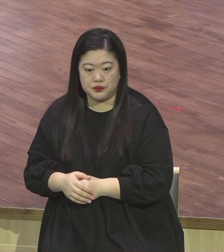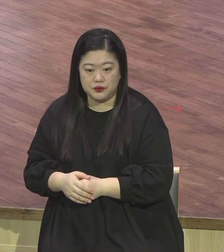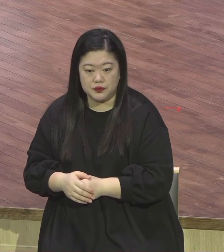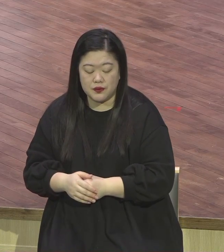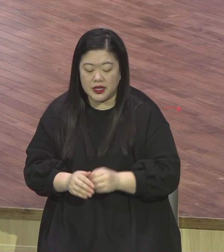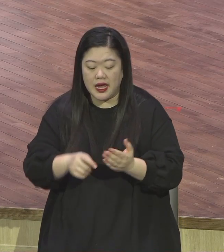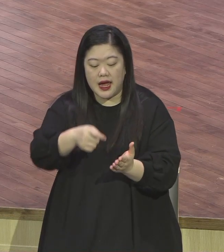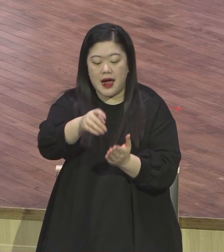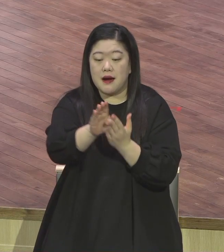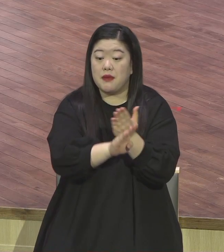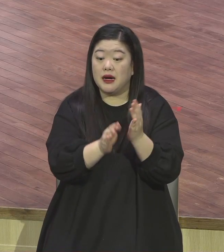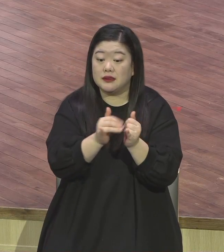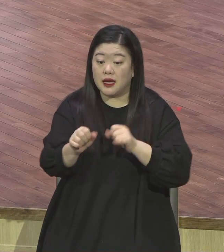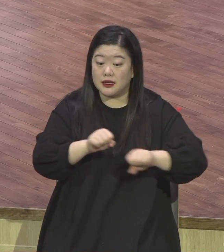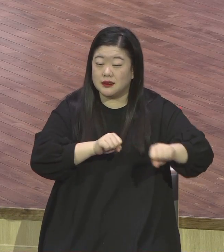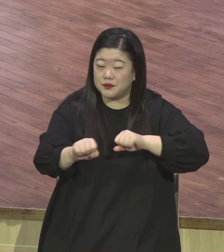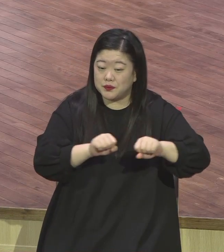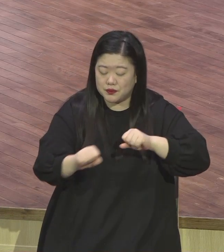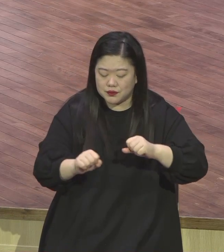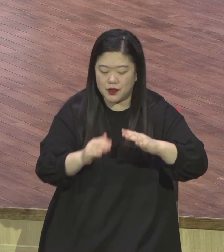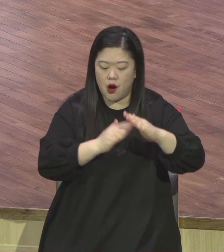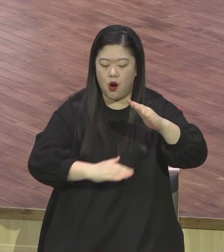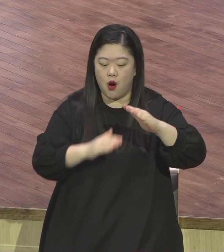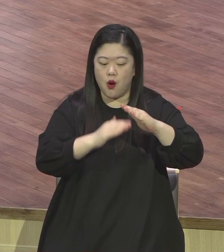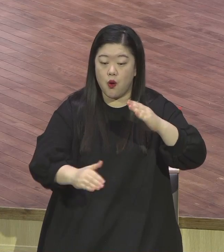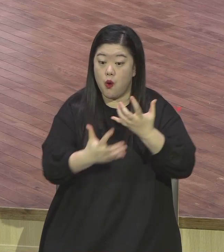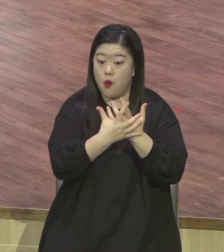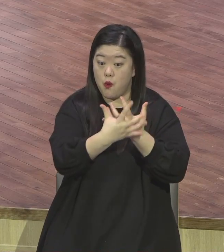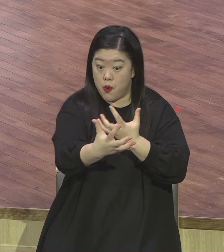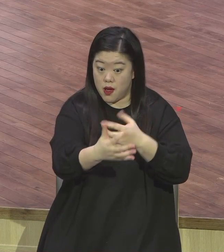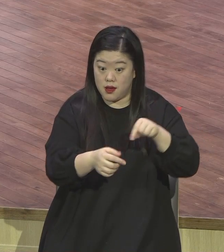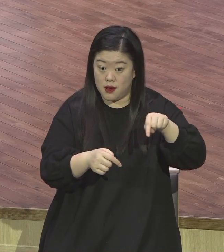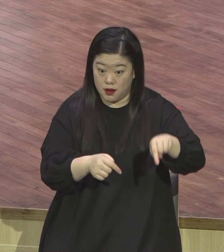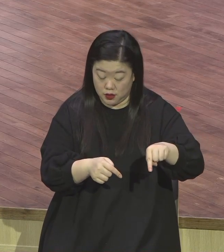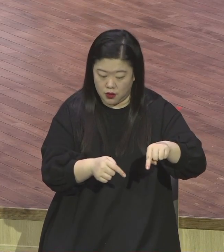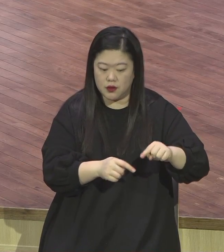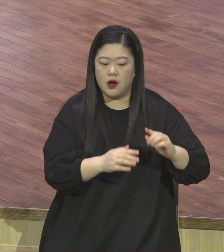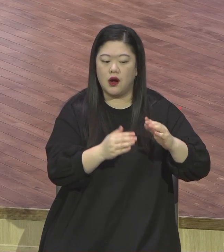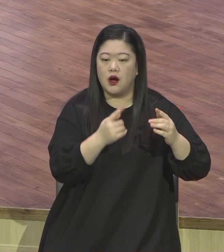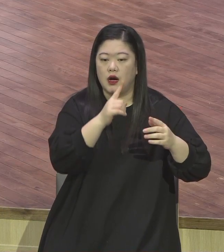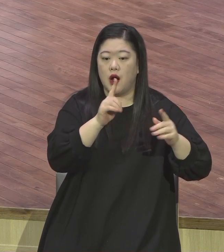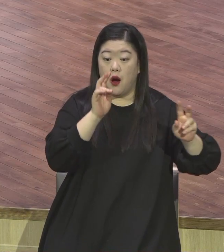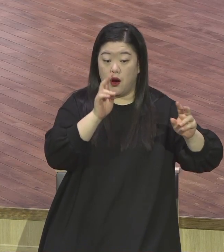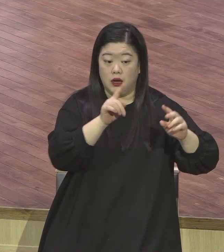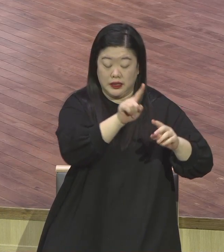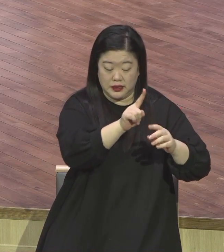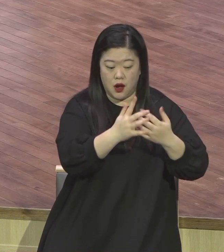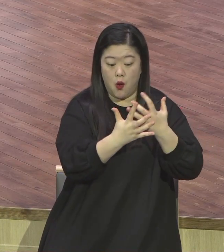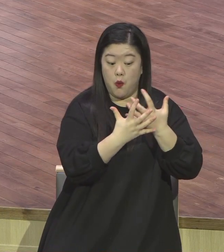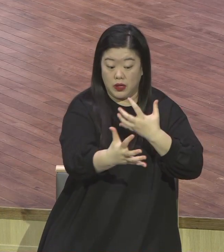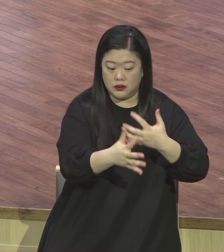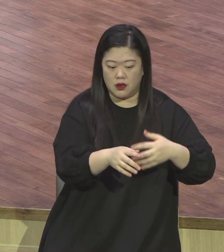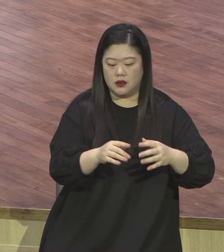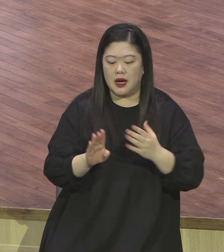사내들인 공예로부터 파견을 받아가지고 예수님의 일거수일투족을 살피도록